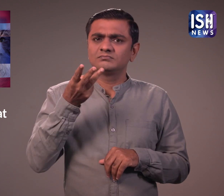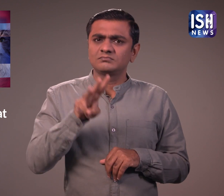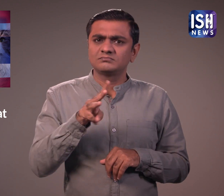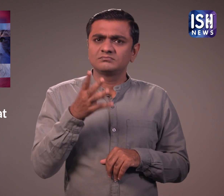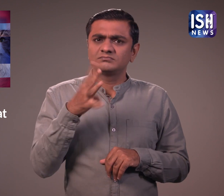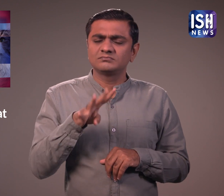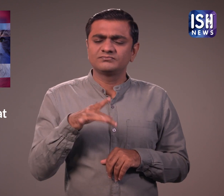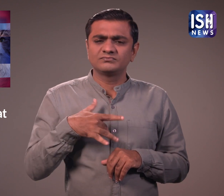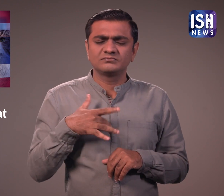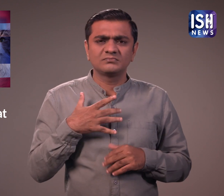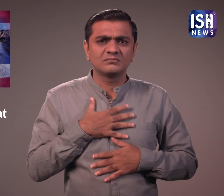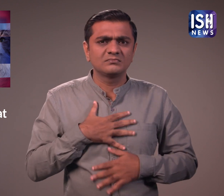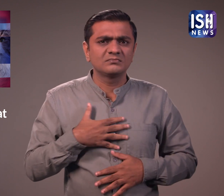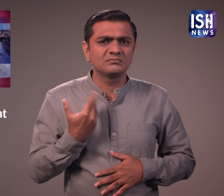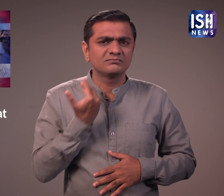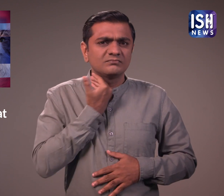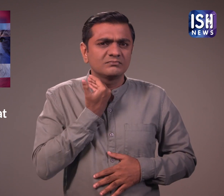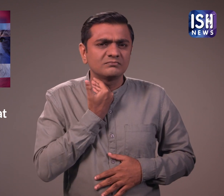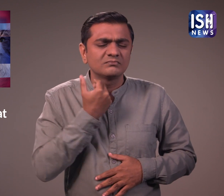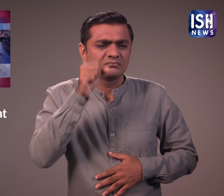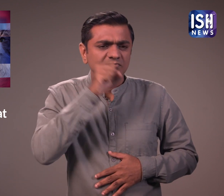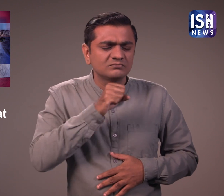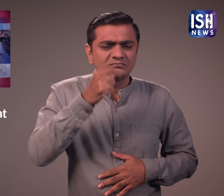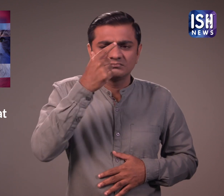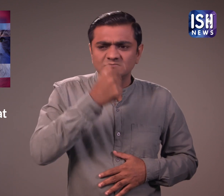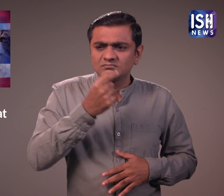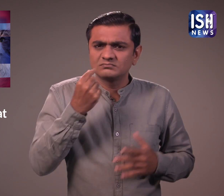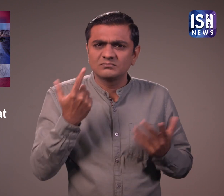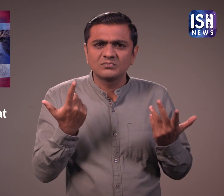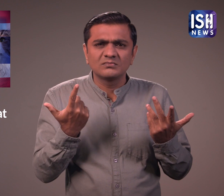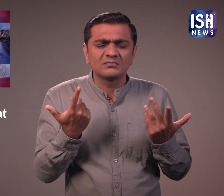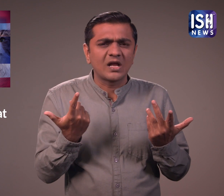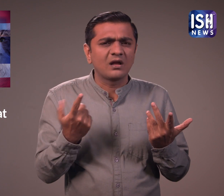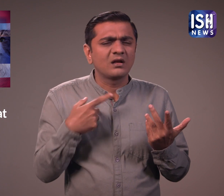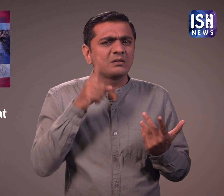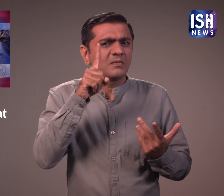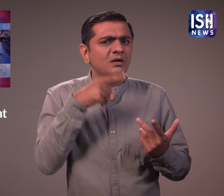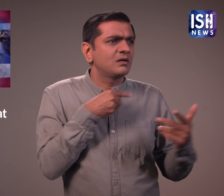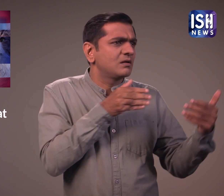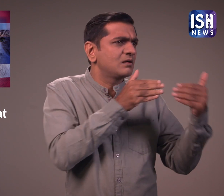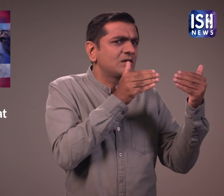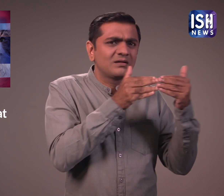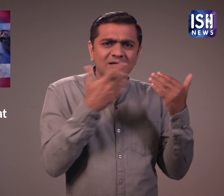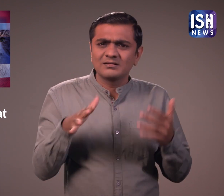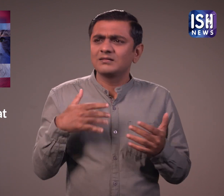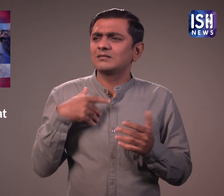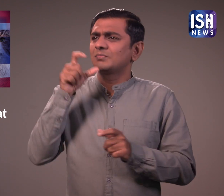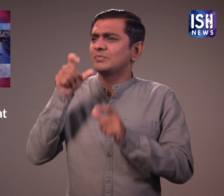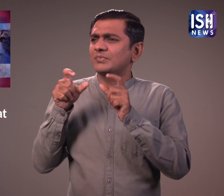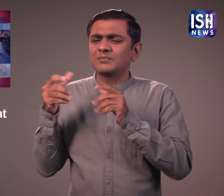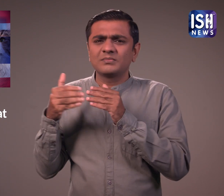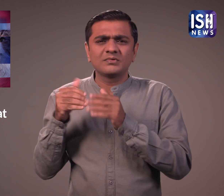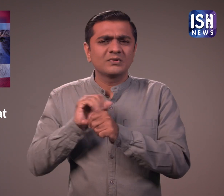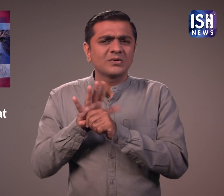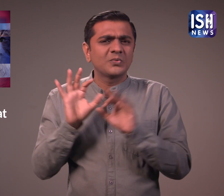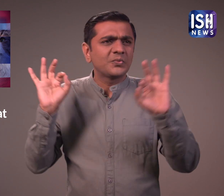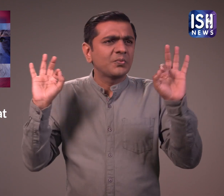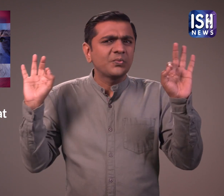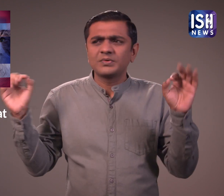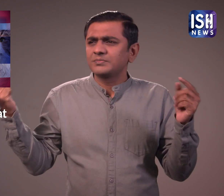हुआ। उसने सोचा कि जब वह संक्रमित व्यक्तियों के